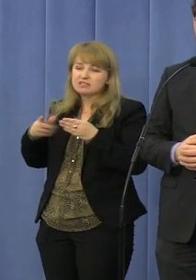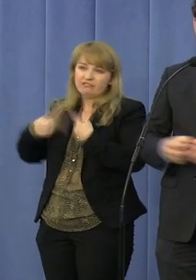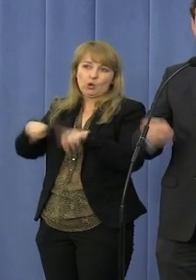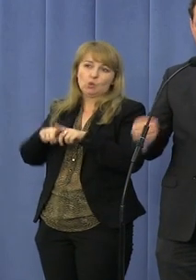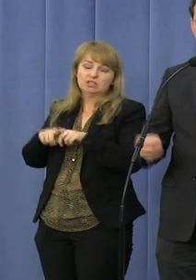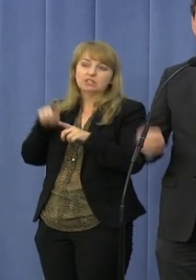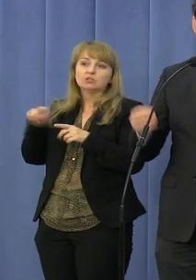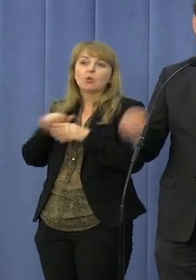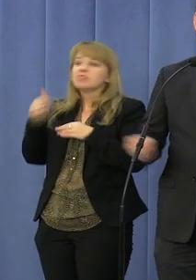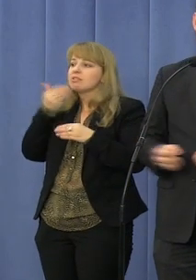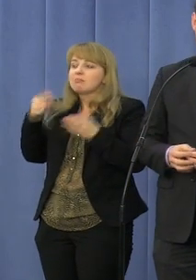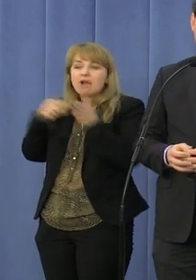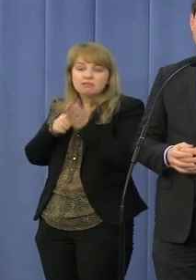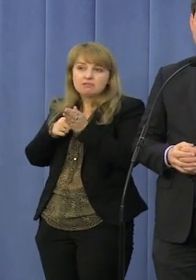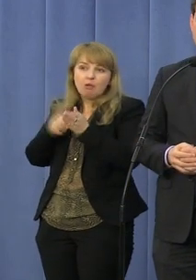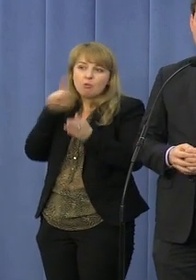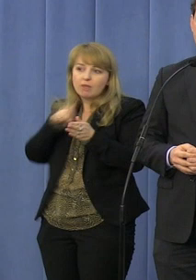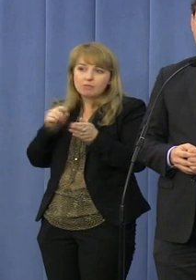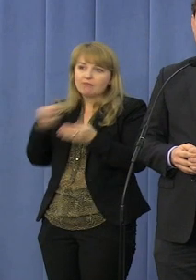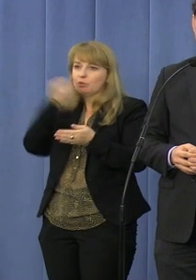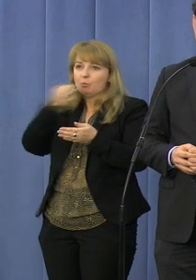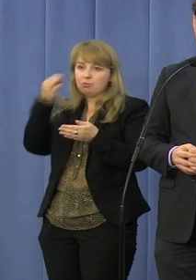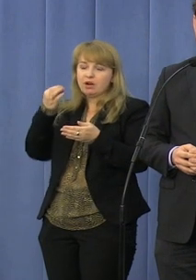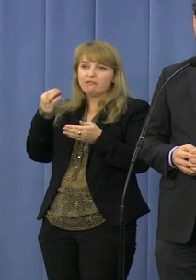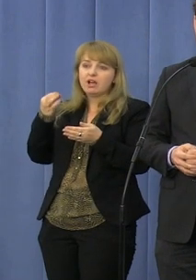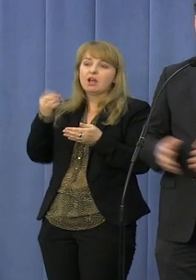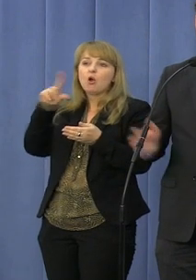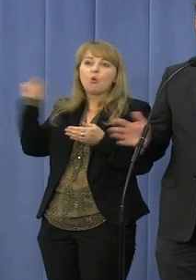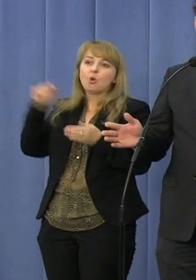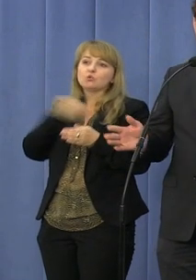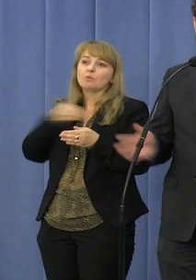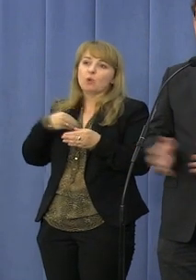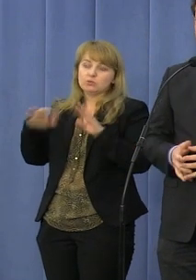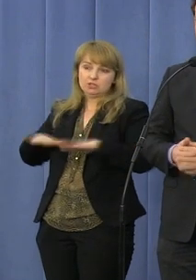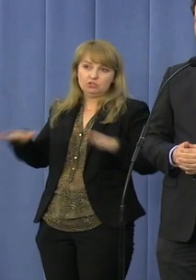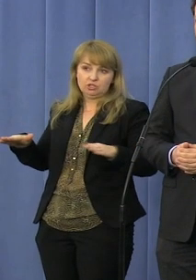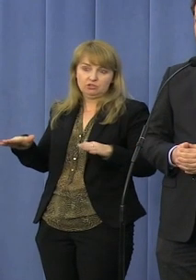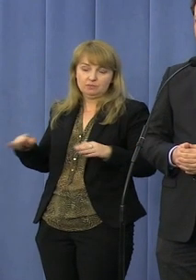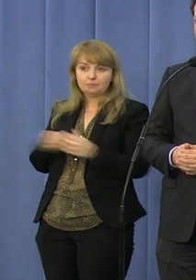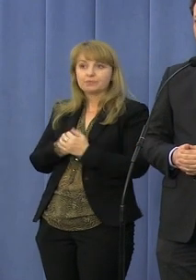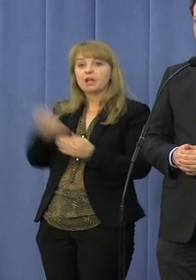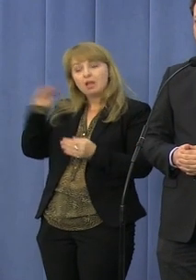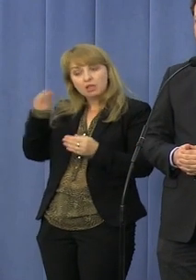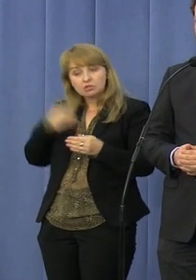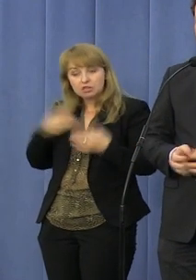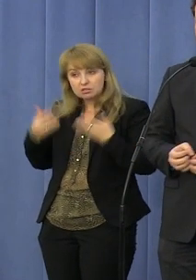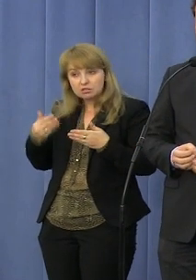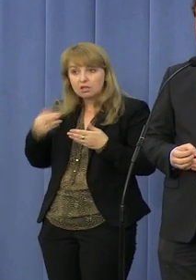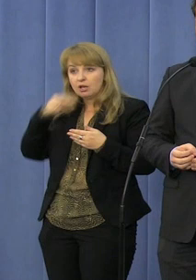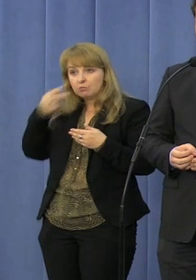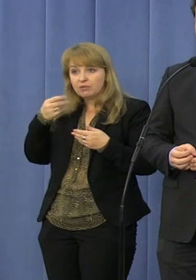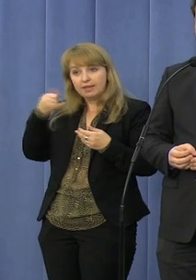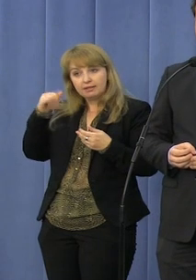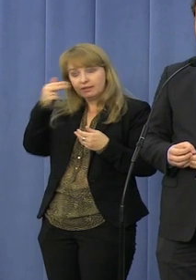mające na celu faktycznej poprawy losu polskich dzieci. I ostatnie zdanie z zupełnie innego